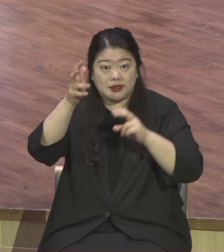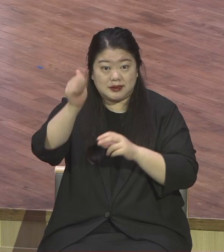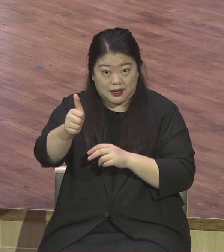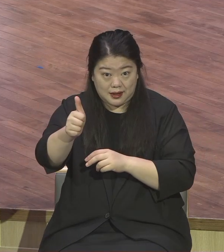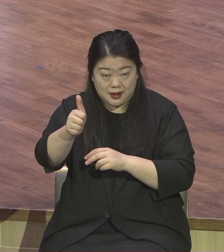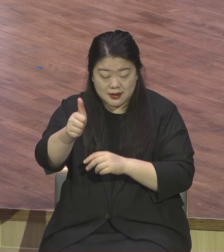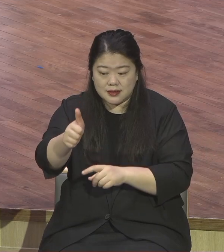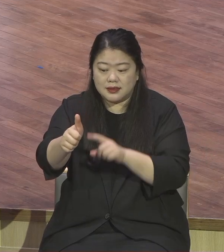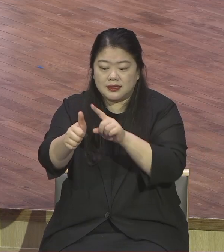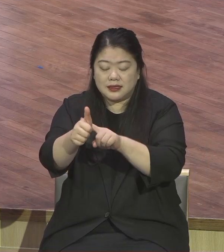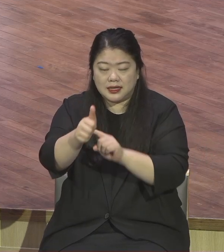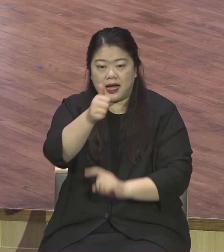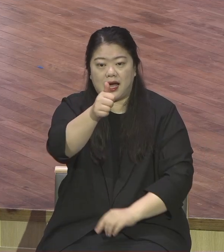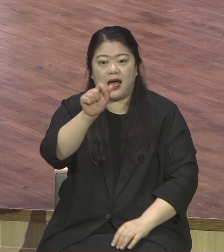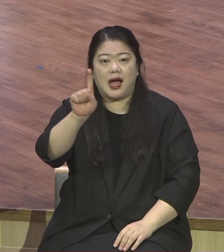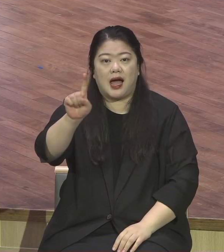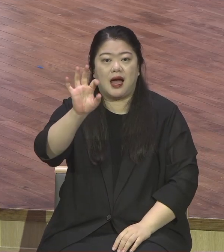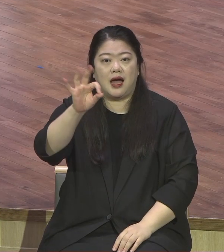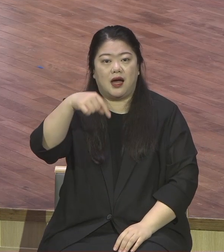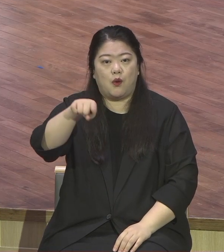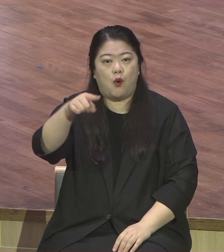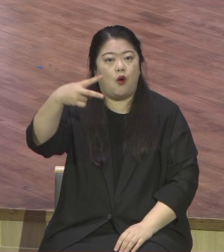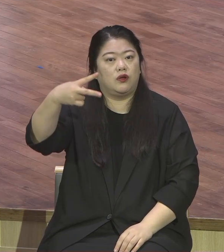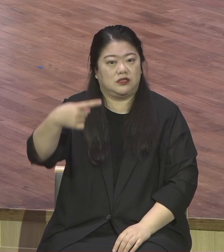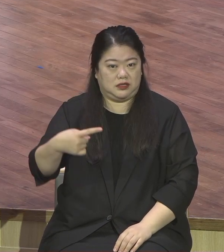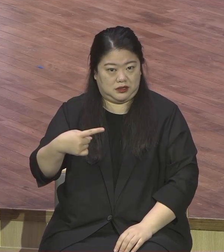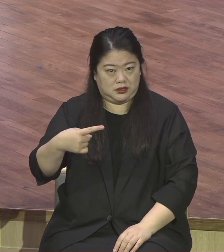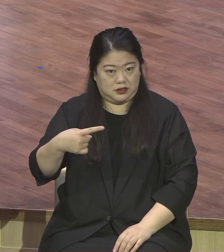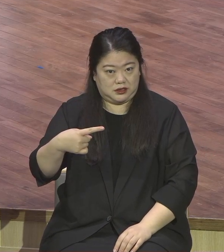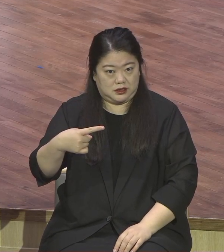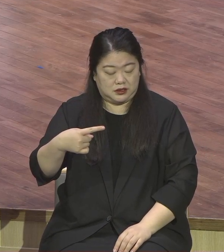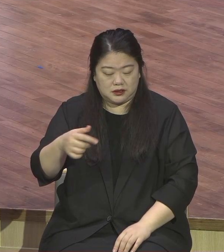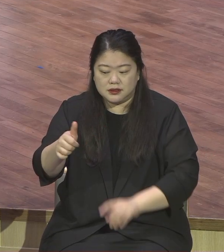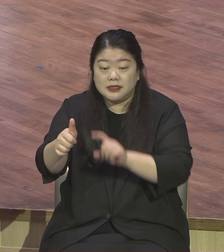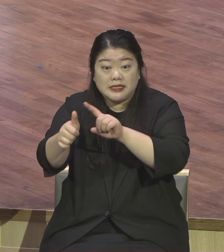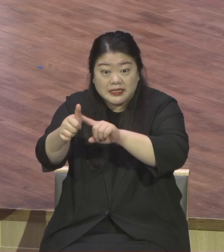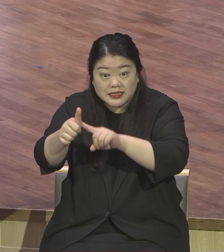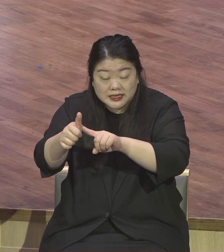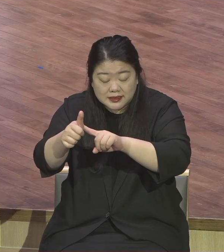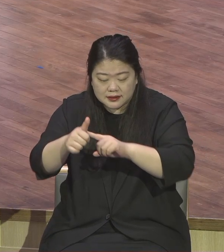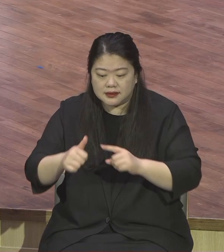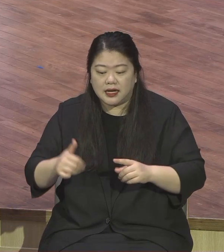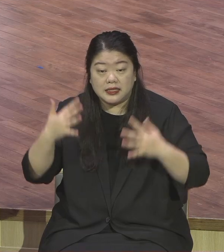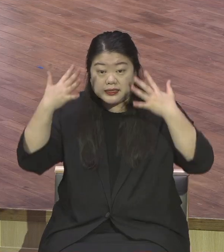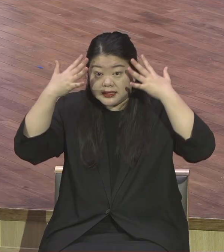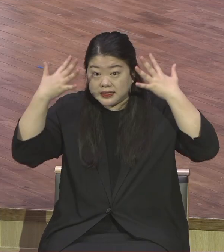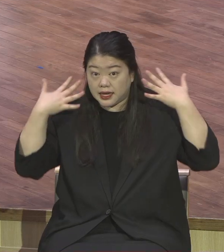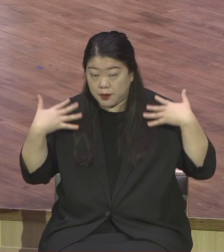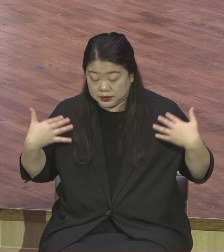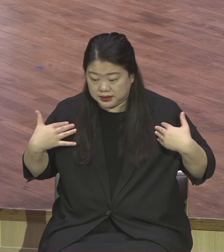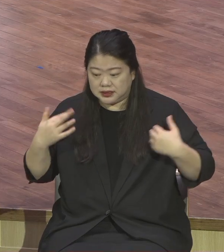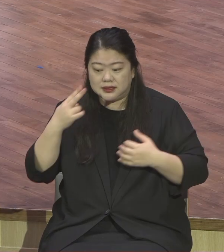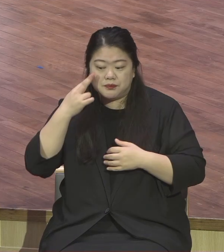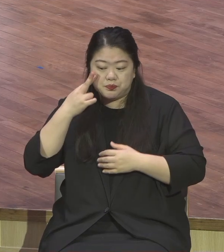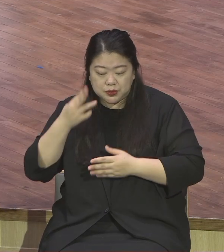하워드 슬츠는 스타벅스를 전 세계에 뭐요 체인 그야말로 점으로 전 세계를